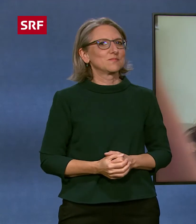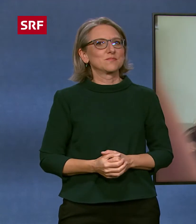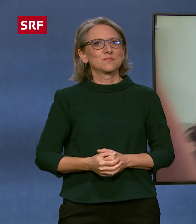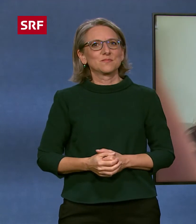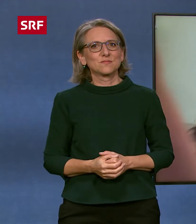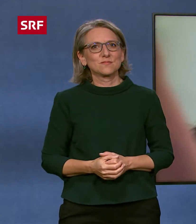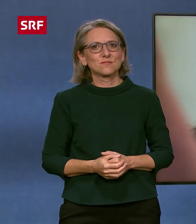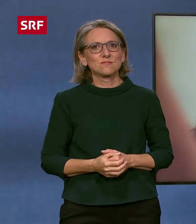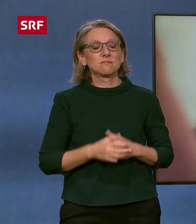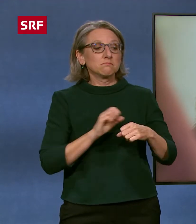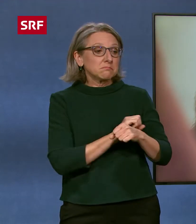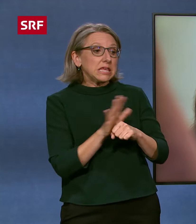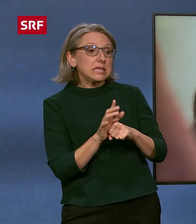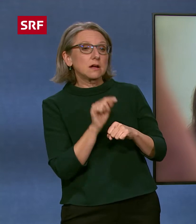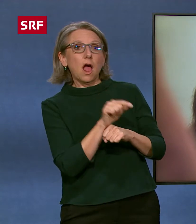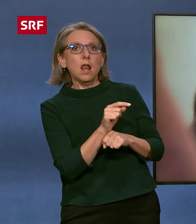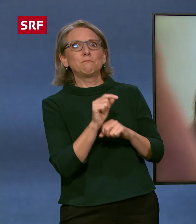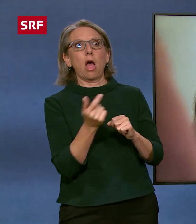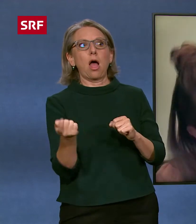Der Igel geht bald in der Winterschlaf. Genau.